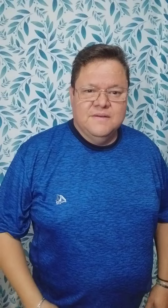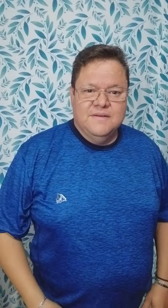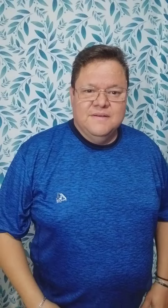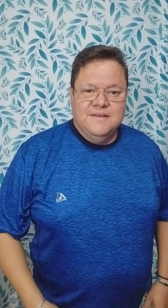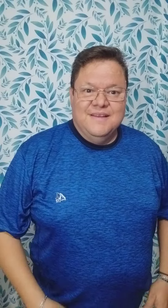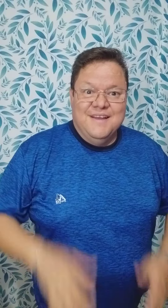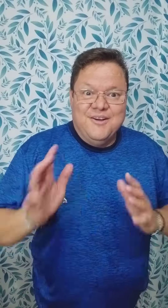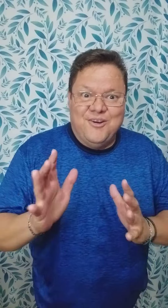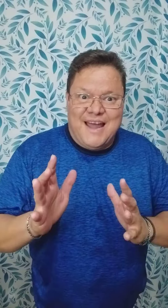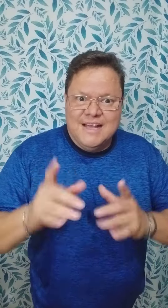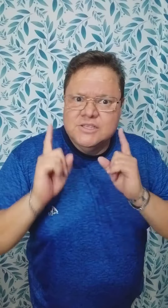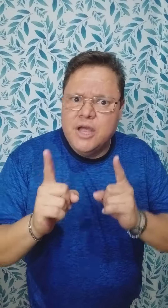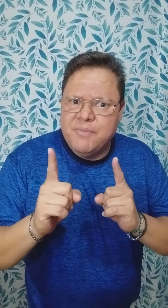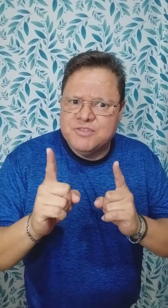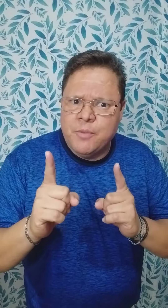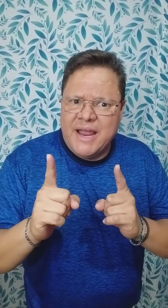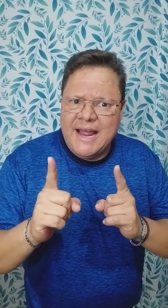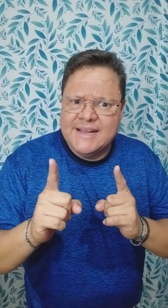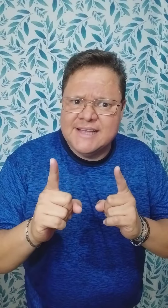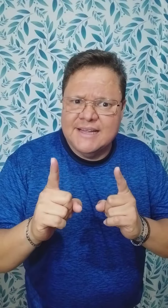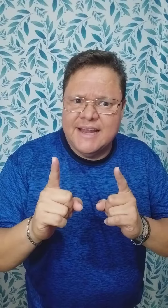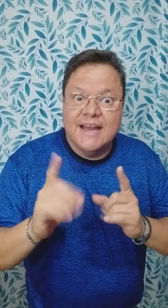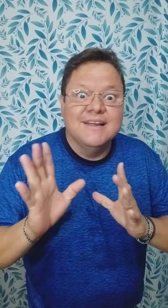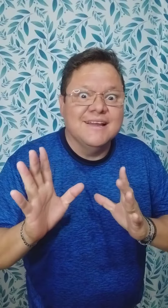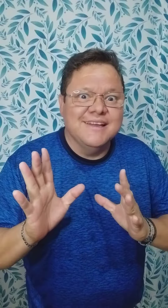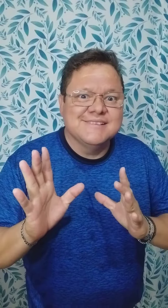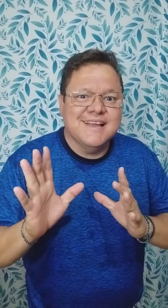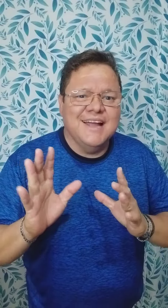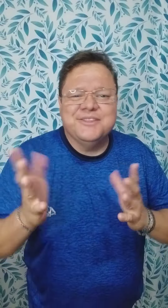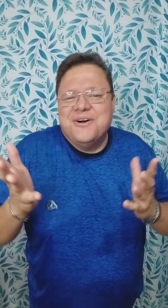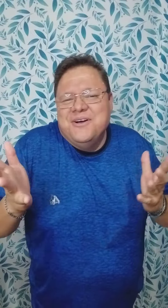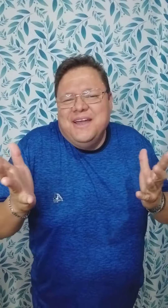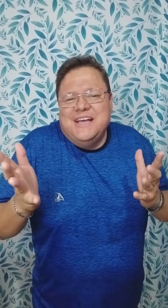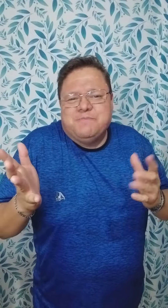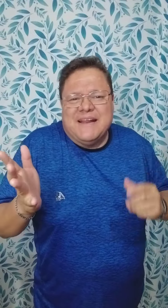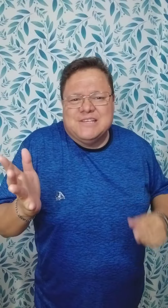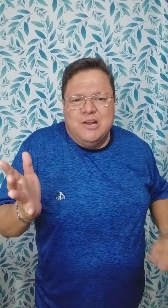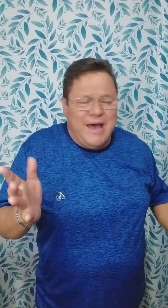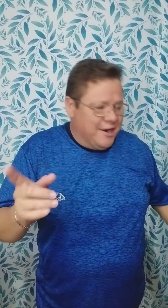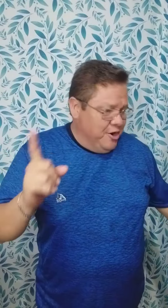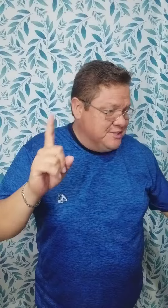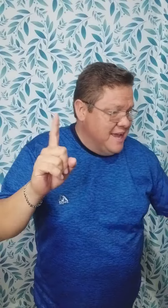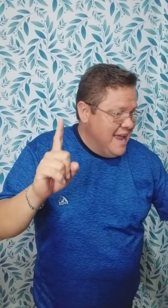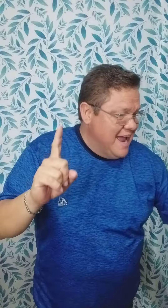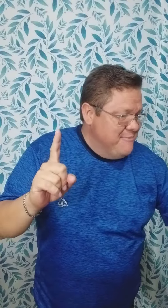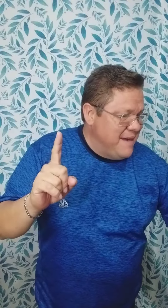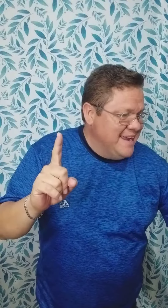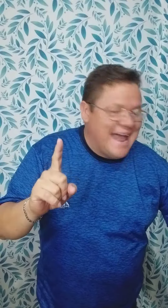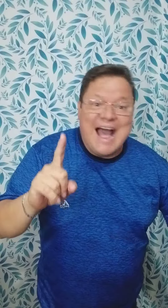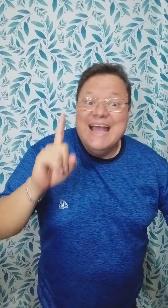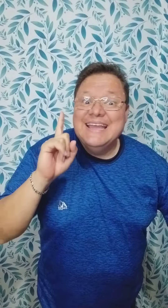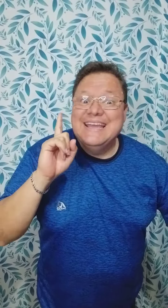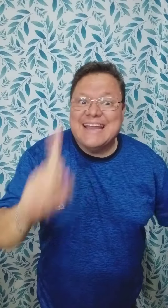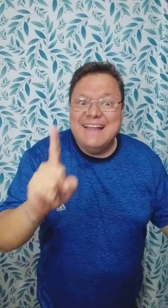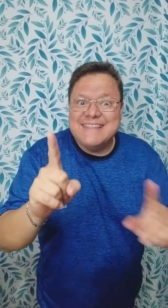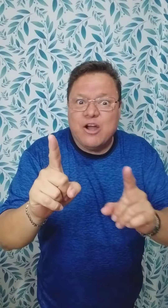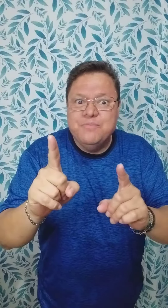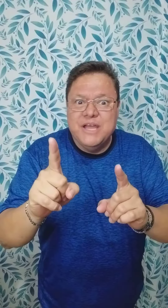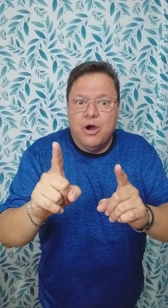Hola, soy el profesor Miguel Ángel Cernaterán y este canto es para saludarnos. Baila y canta conmigo.